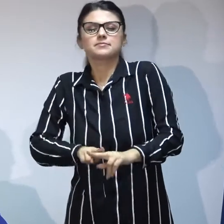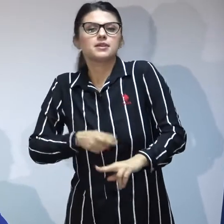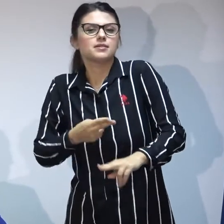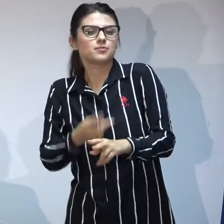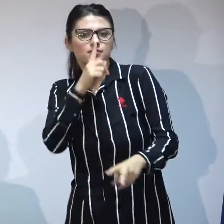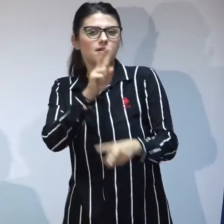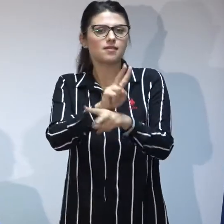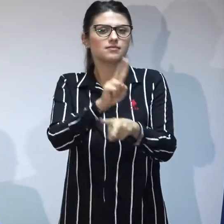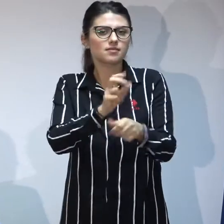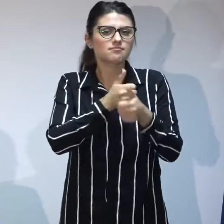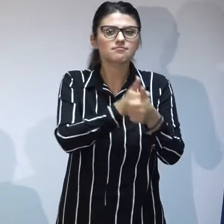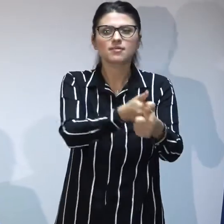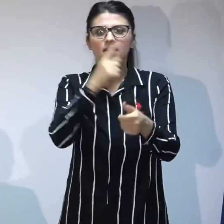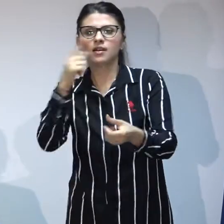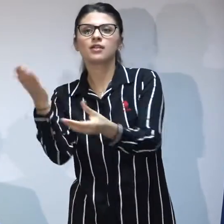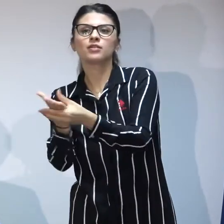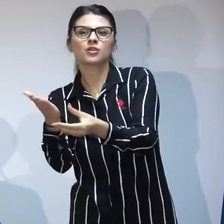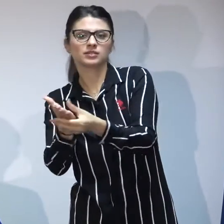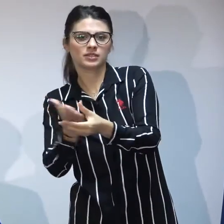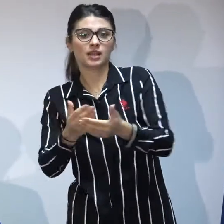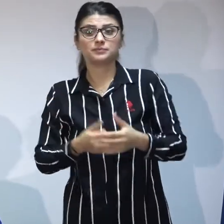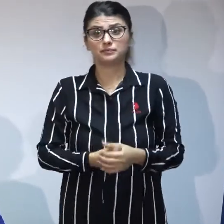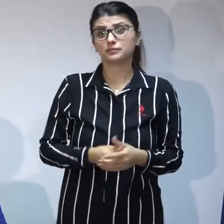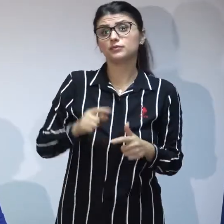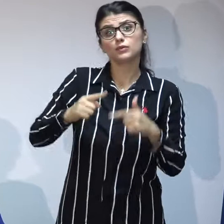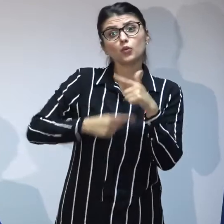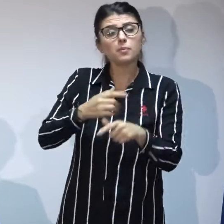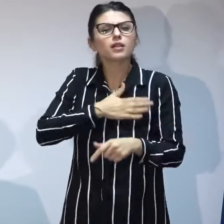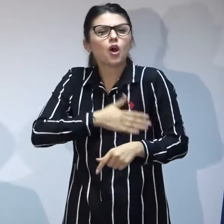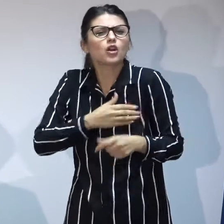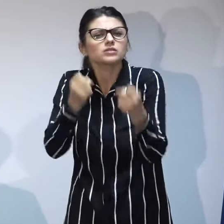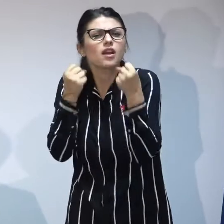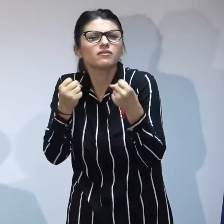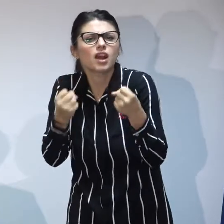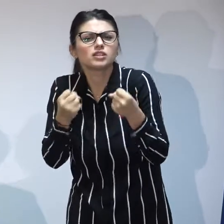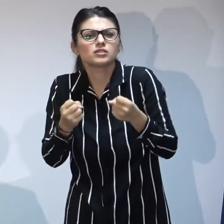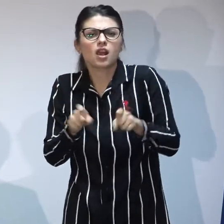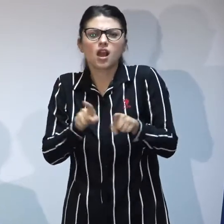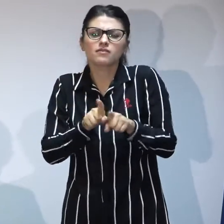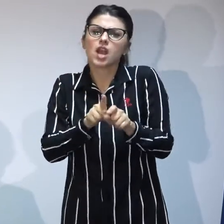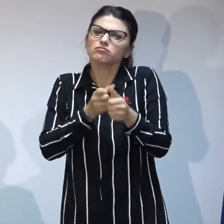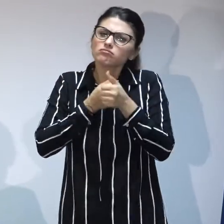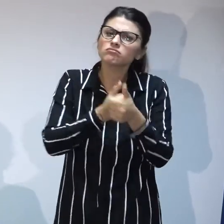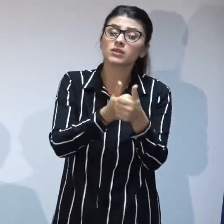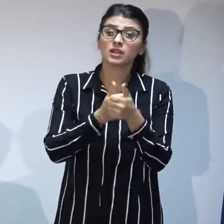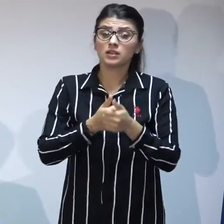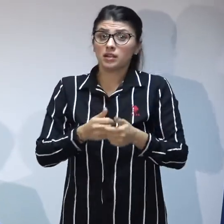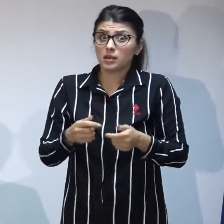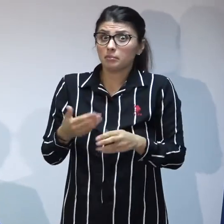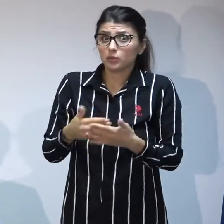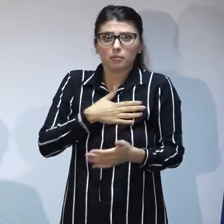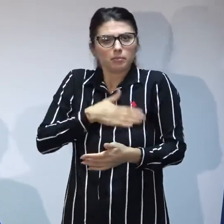dosarelor. Apoi, în dorința de a menține în mod nejustificat pentru mine nu există